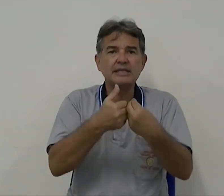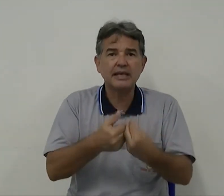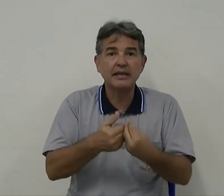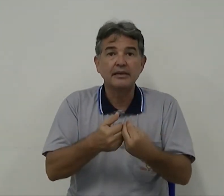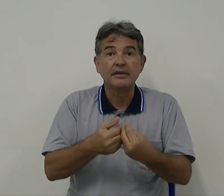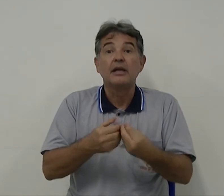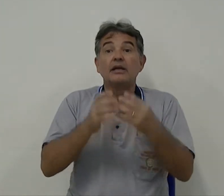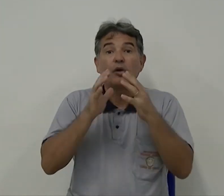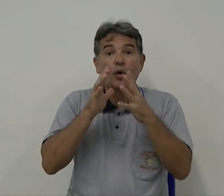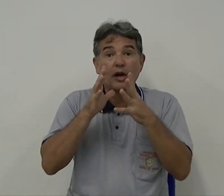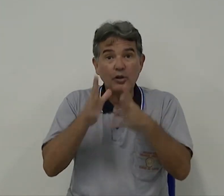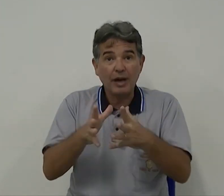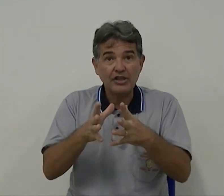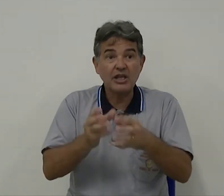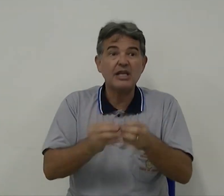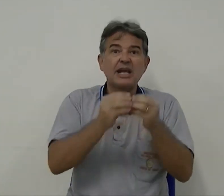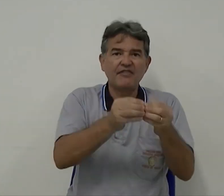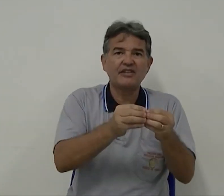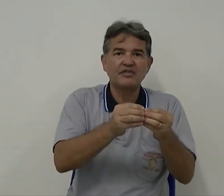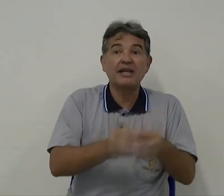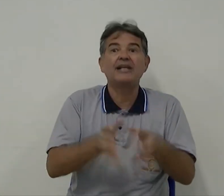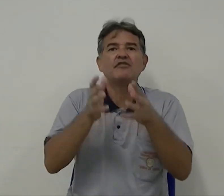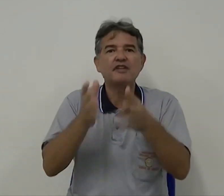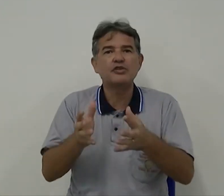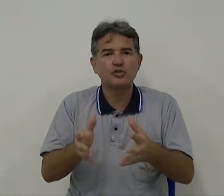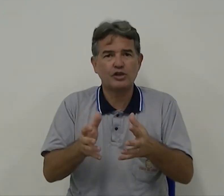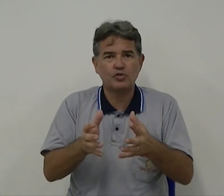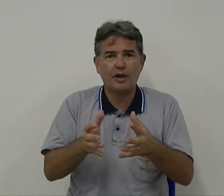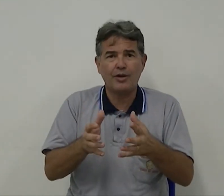ser linguagem e afetividade visu-gestual.